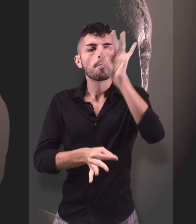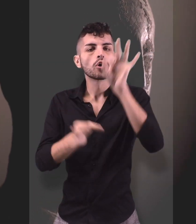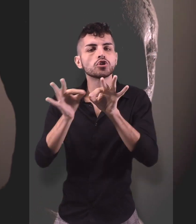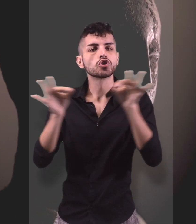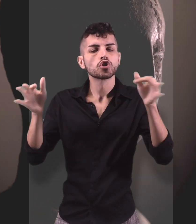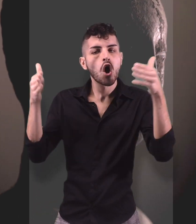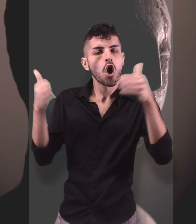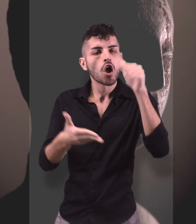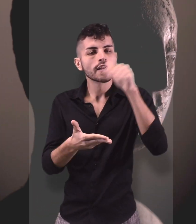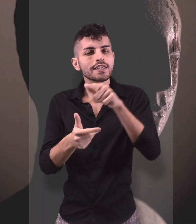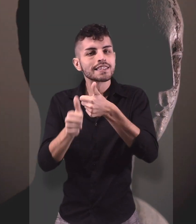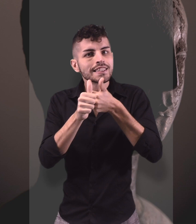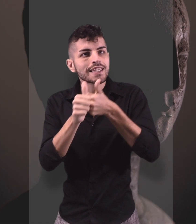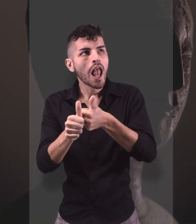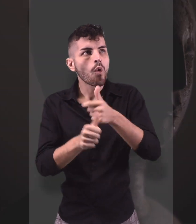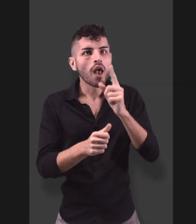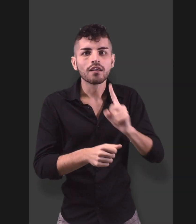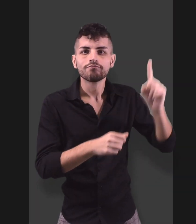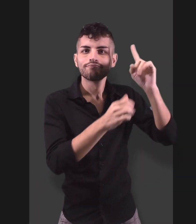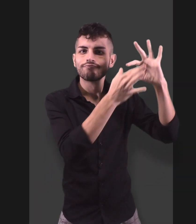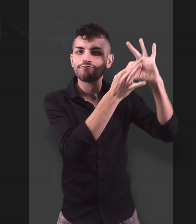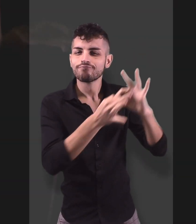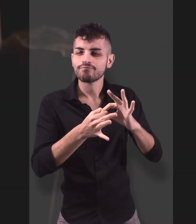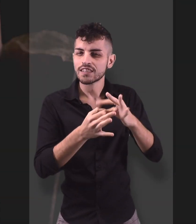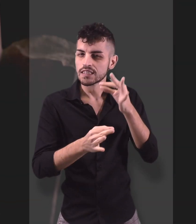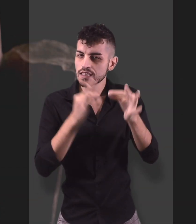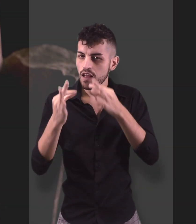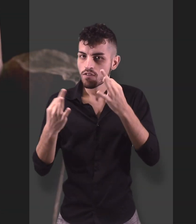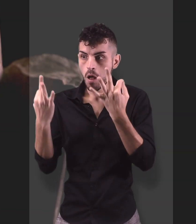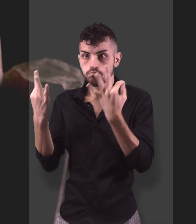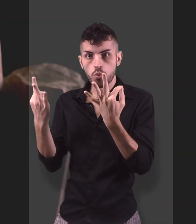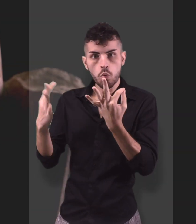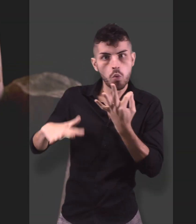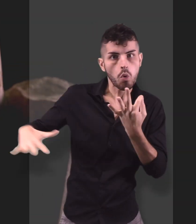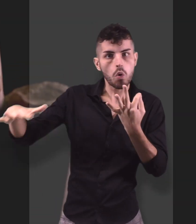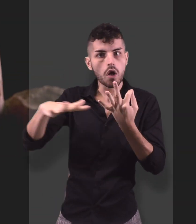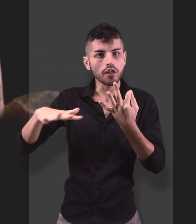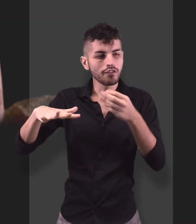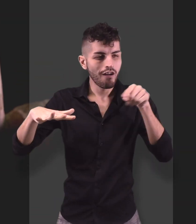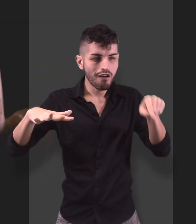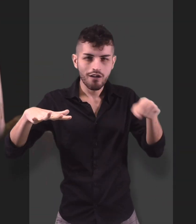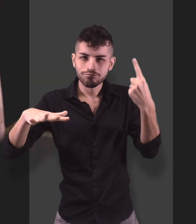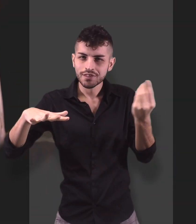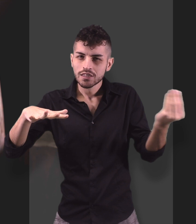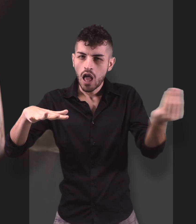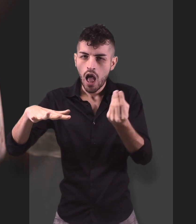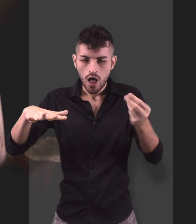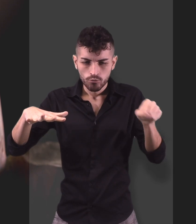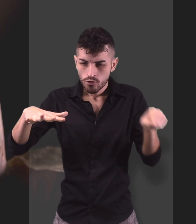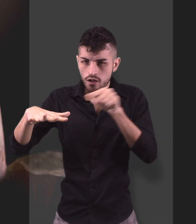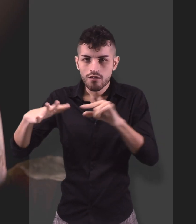originali furono vandalizzate in malo modo mentre i segni di rottura sulle statue esposte sono netti